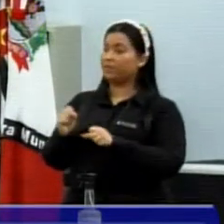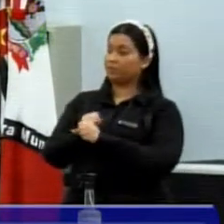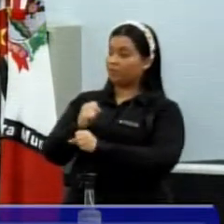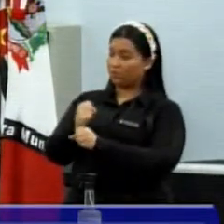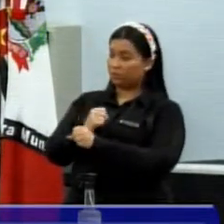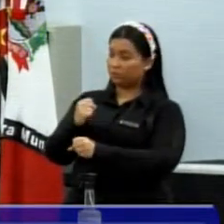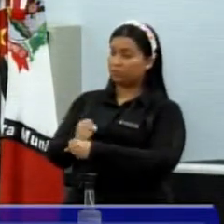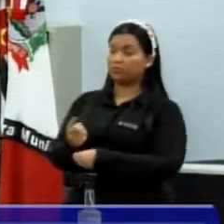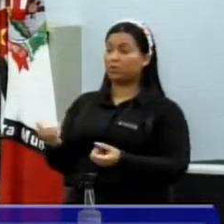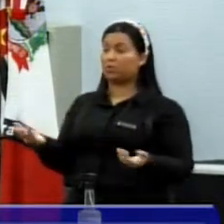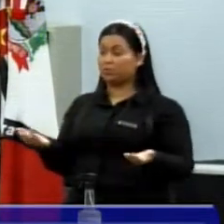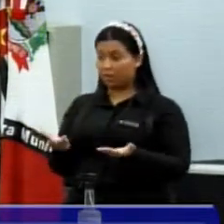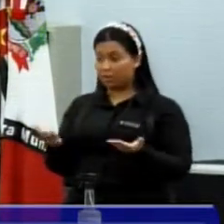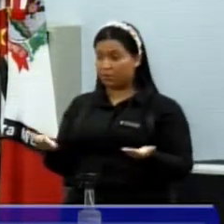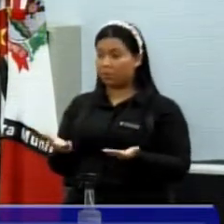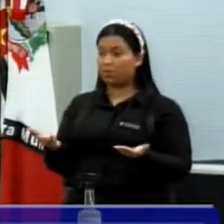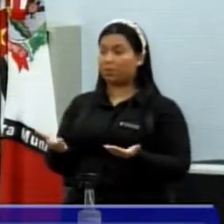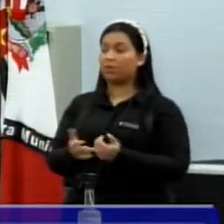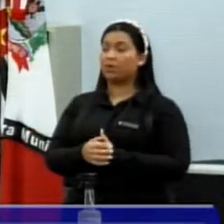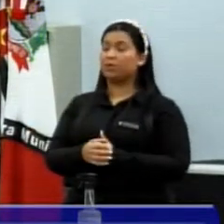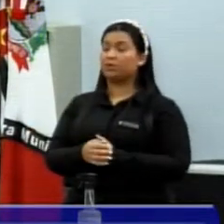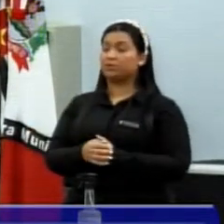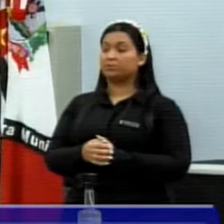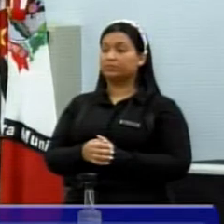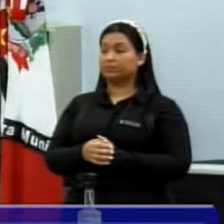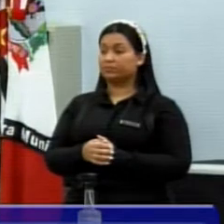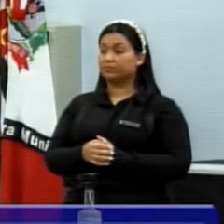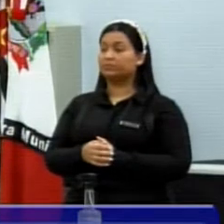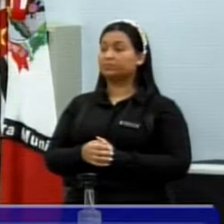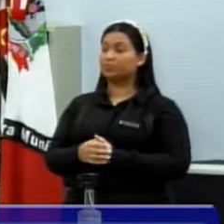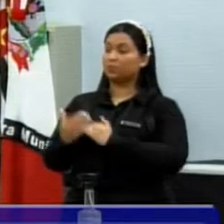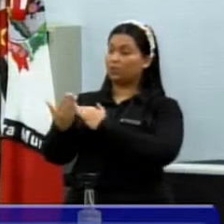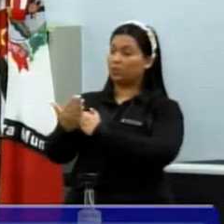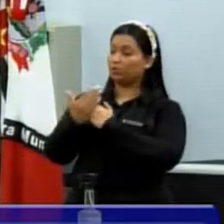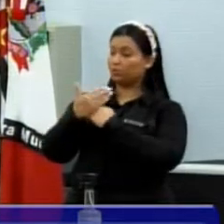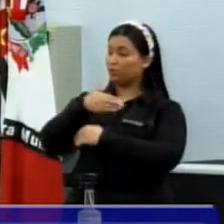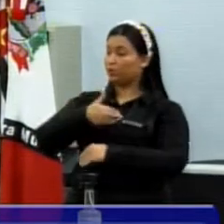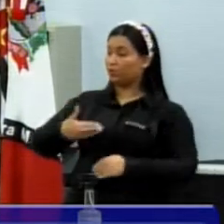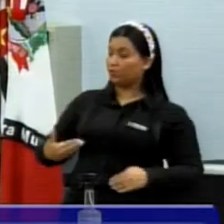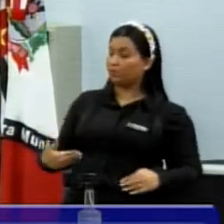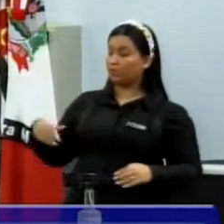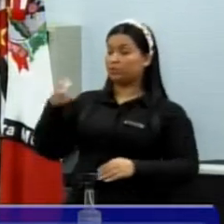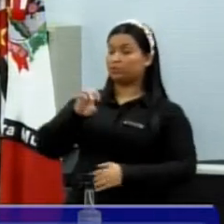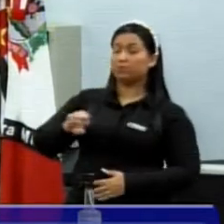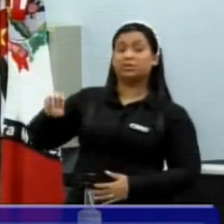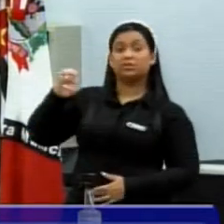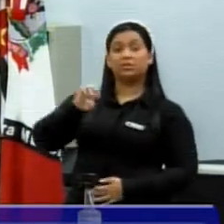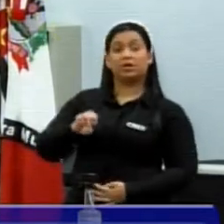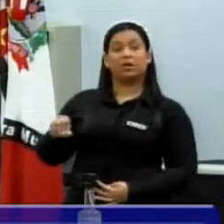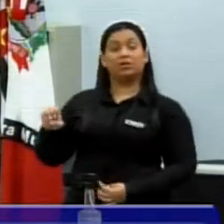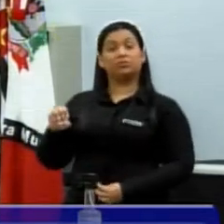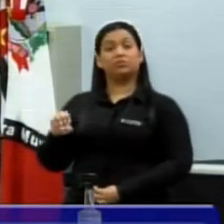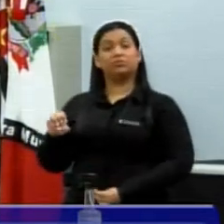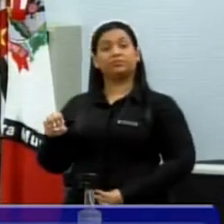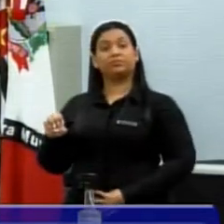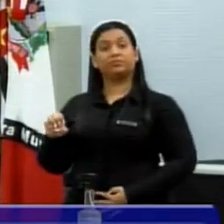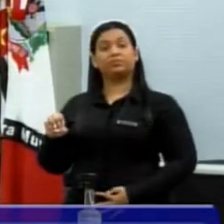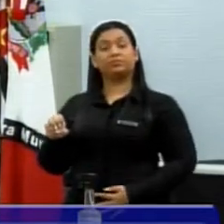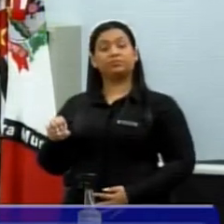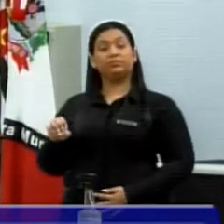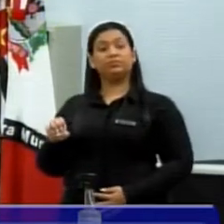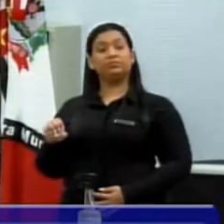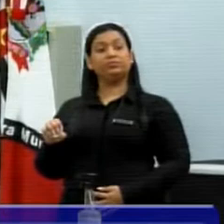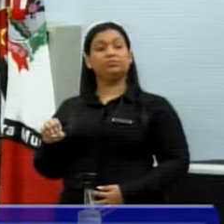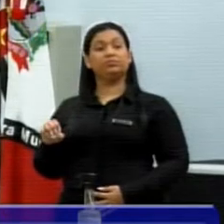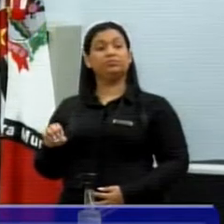e agora o equipamento aí, com ajuda do governo do estado, município, e foi